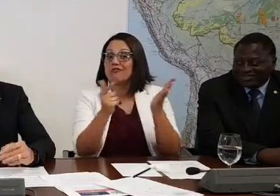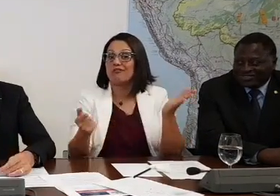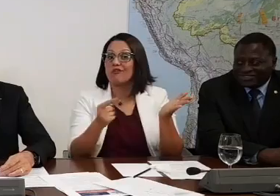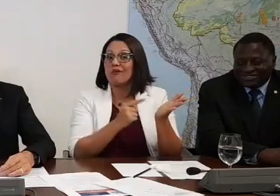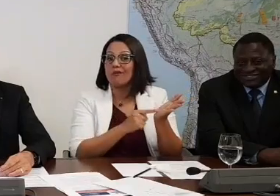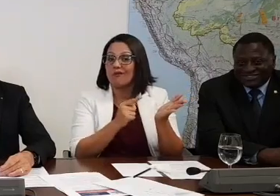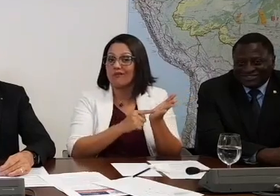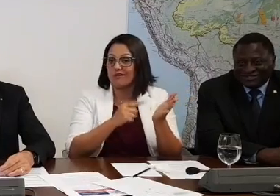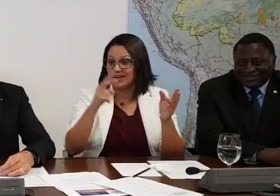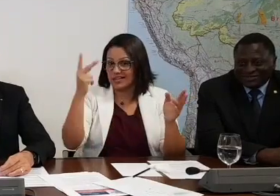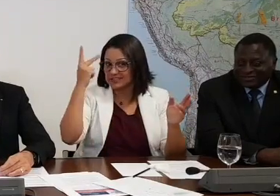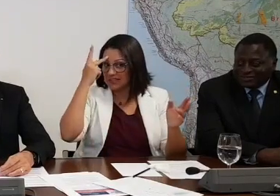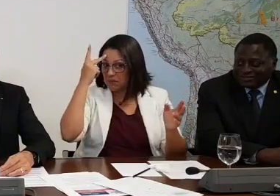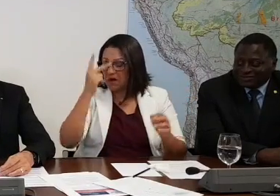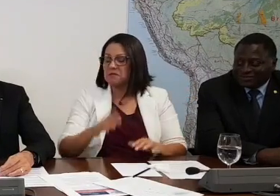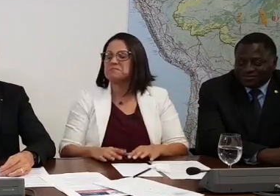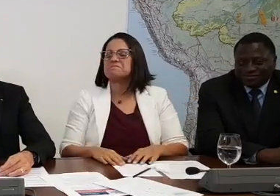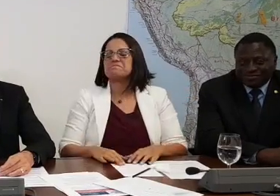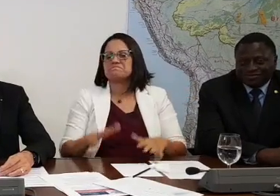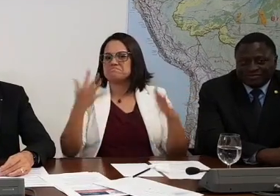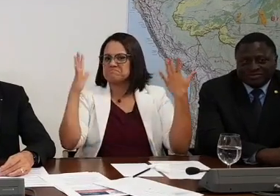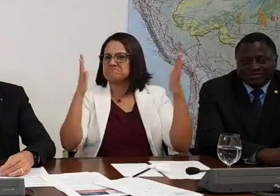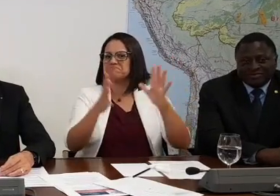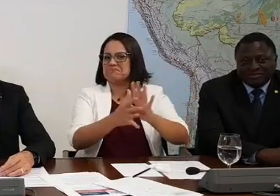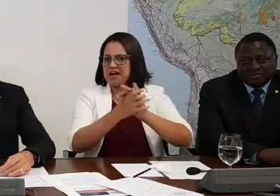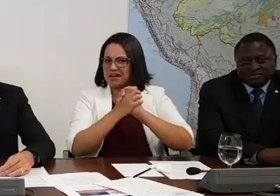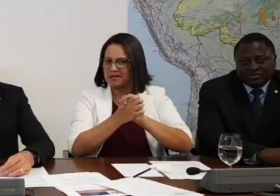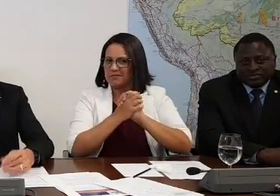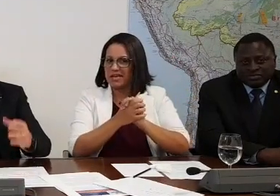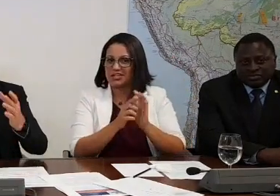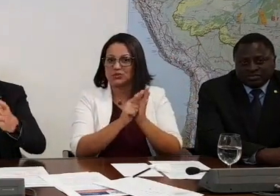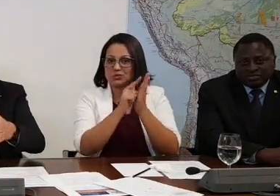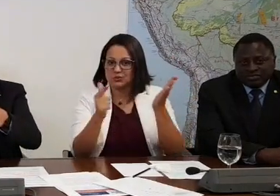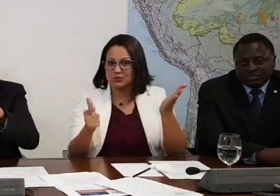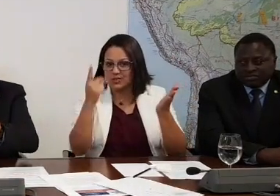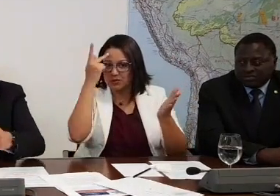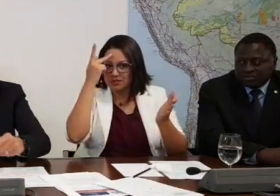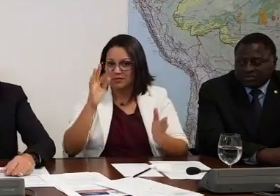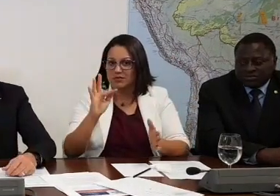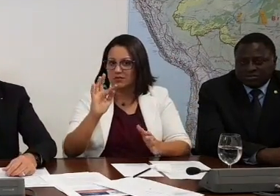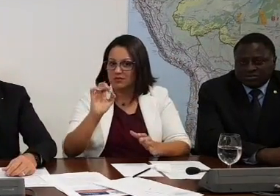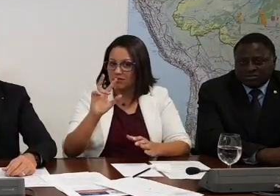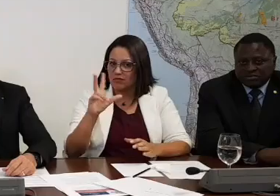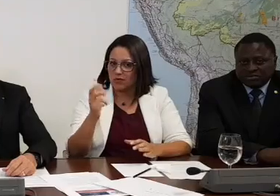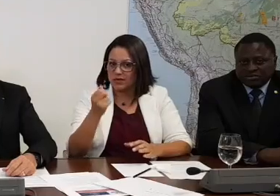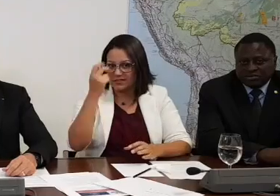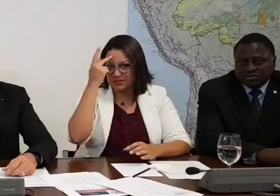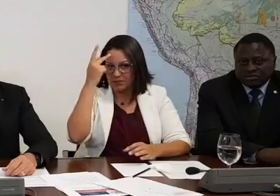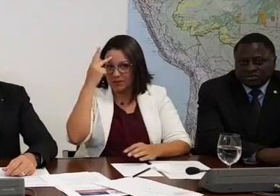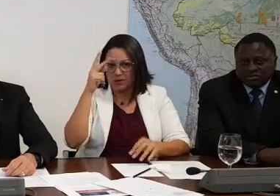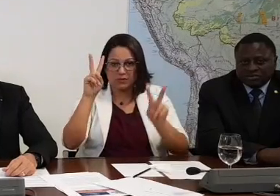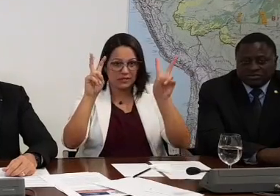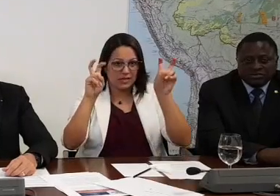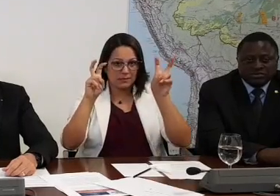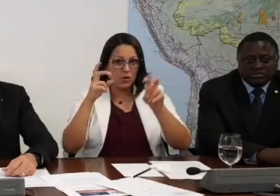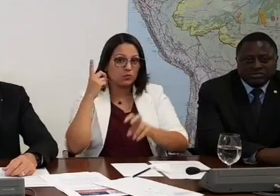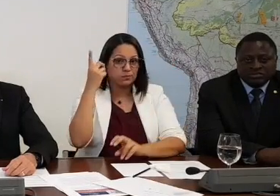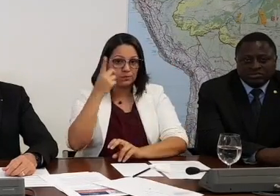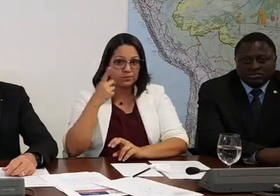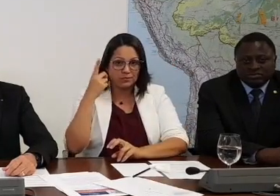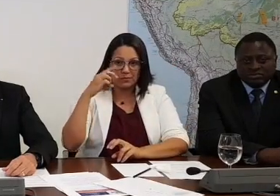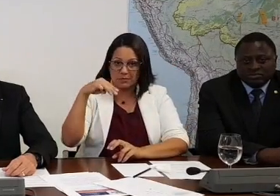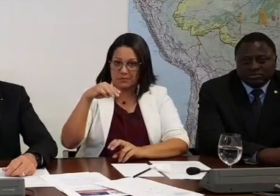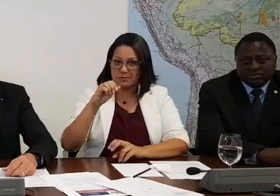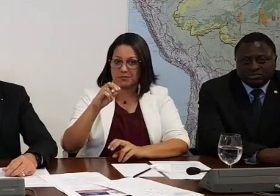São Paulo. Parabéns, Folha de São Paulo. Vocês fizeram uma matéria, o autor é o deputado Marco